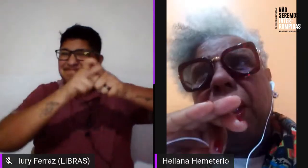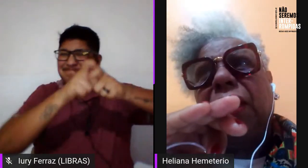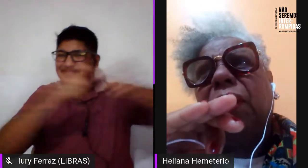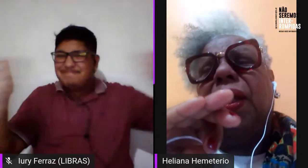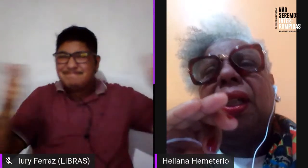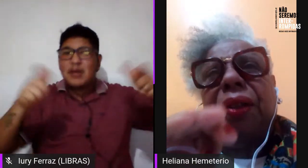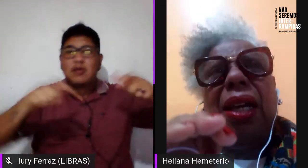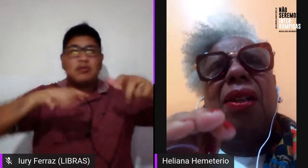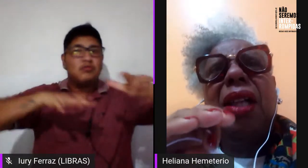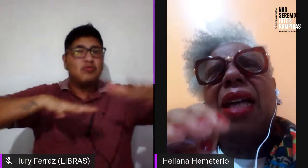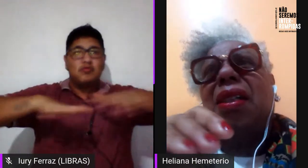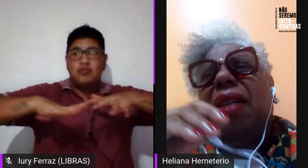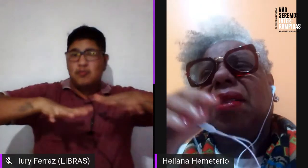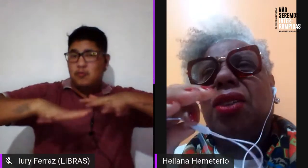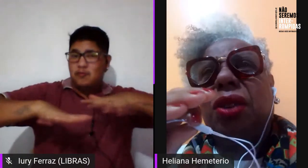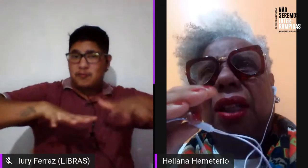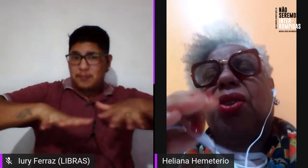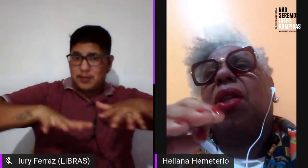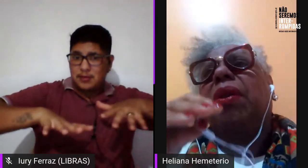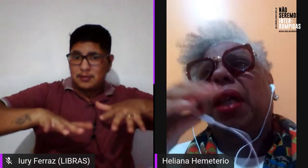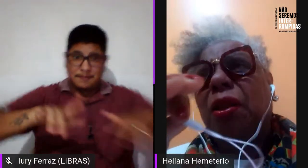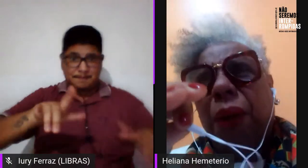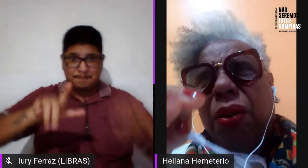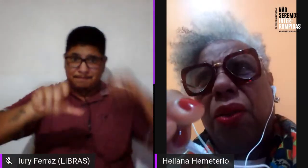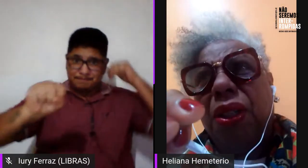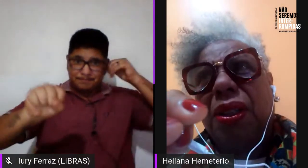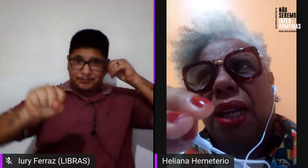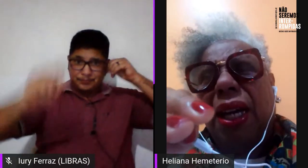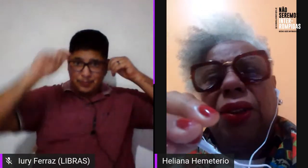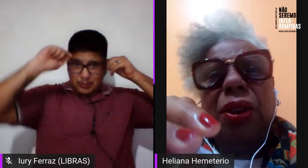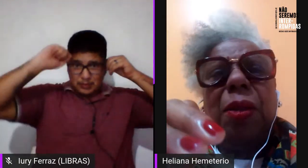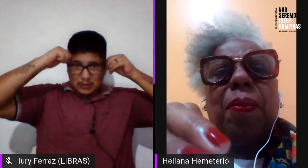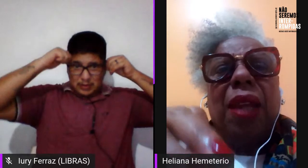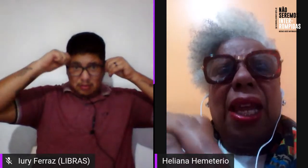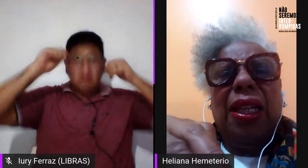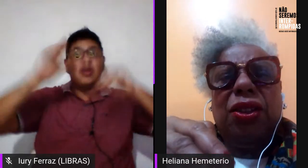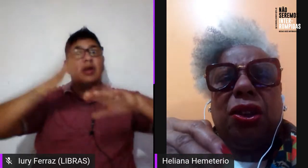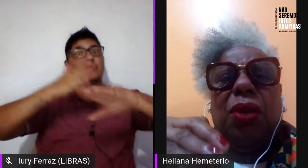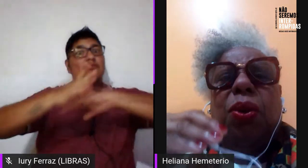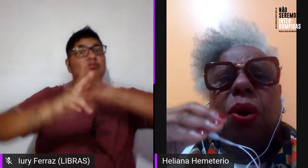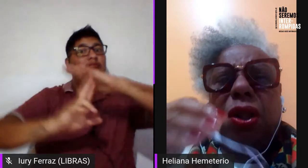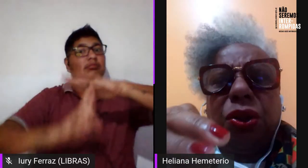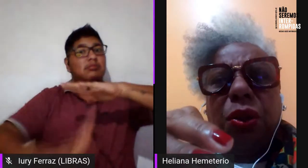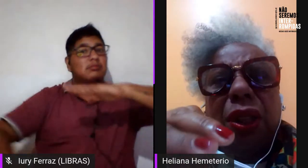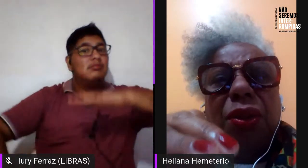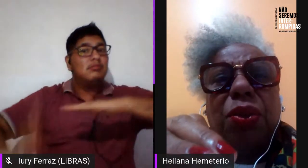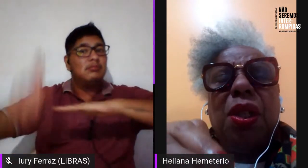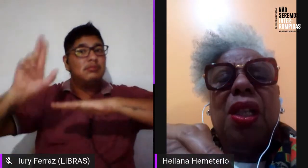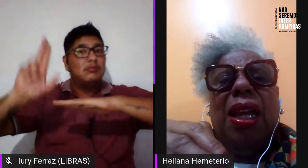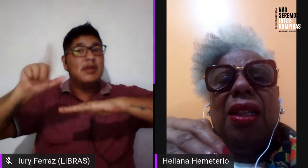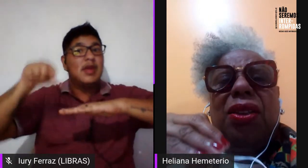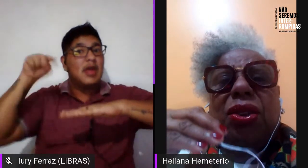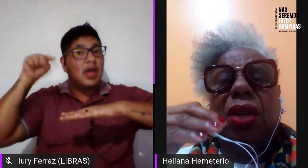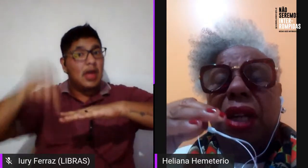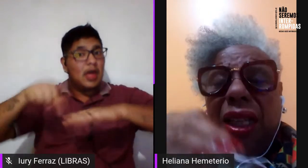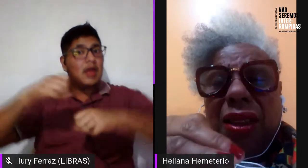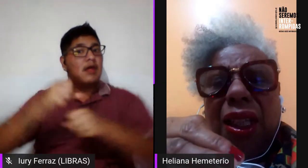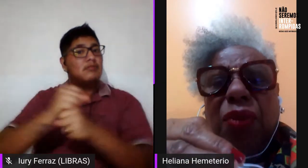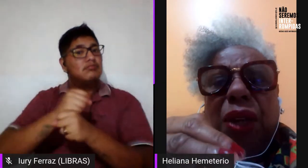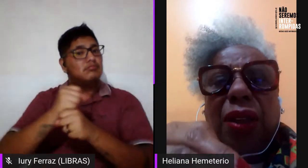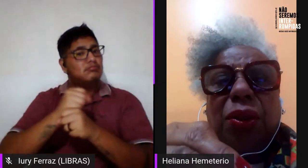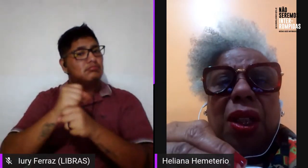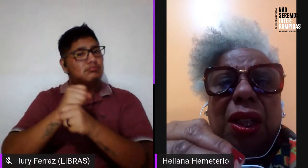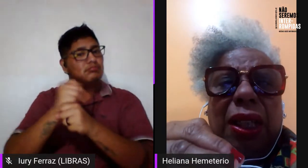do movimento, as léticas negras estão indo para a universidade, elas estão construindo, elas estão